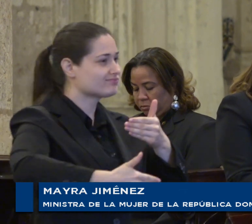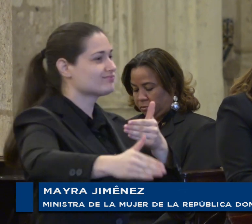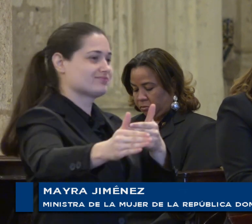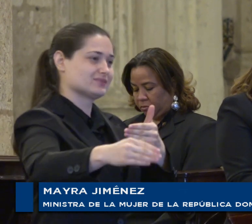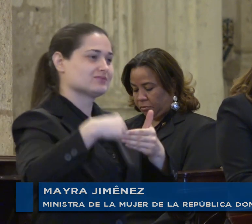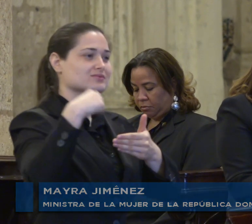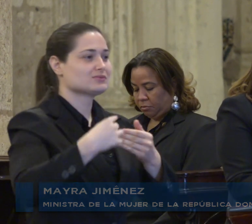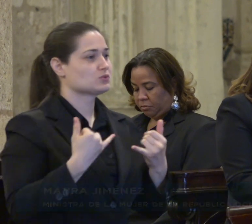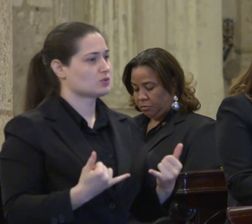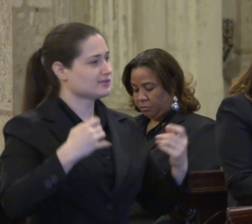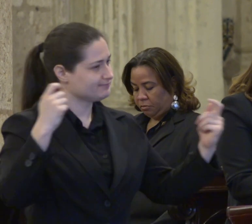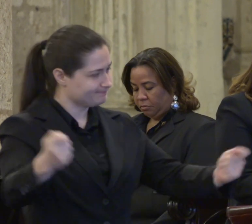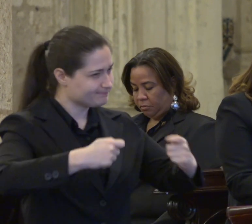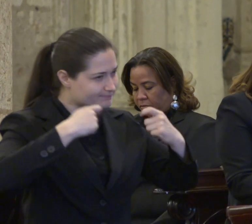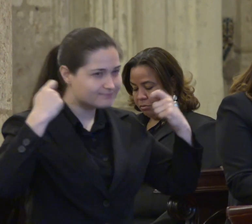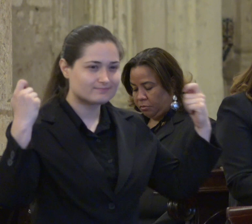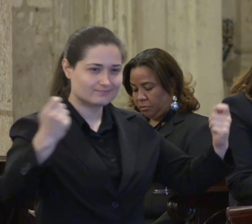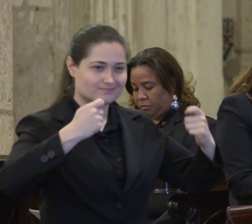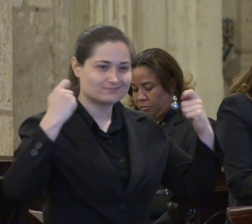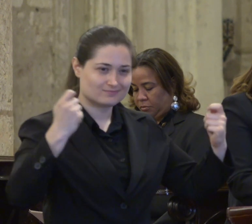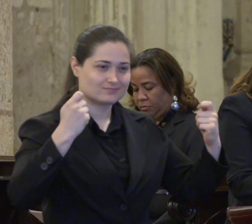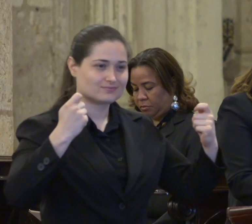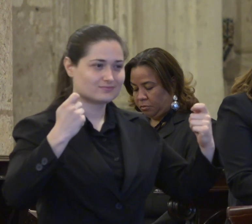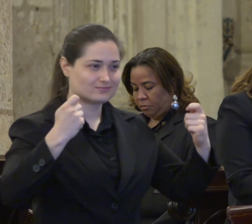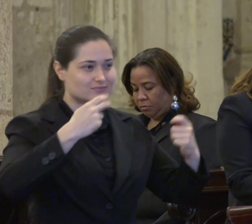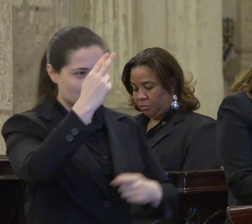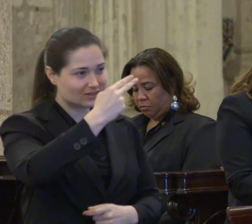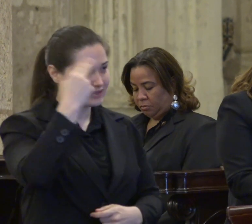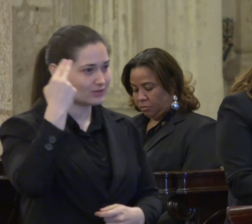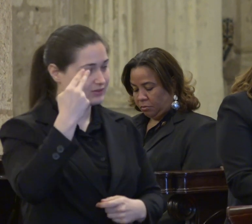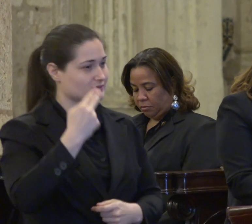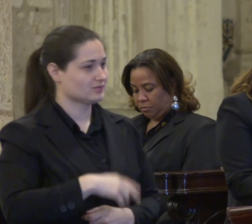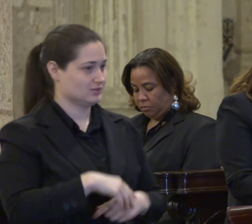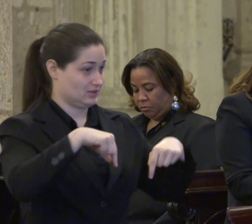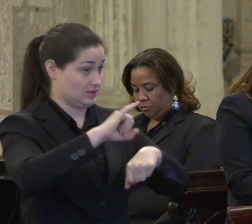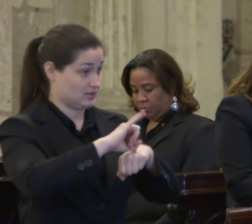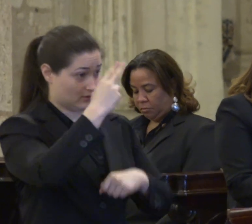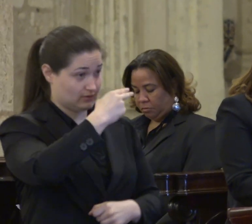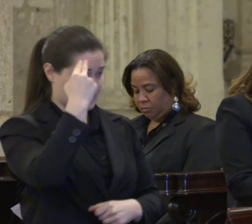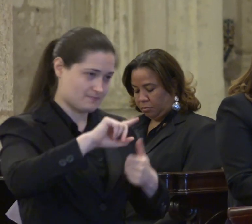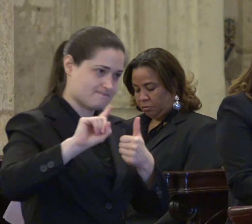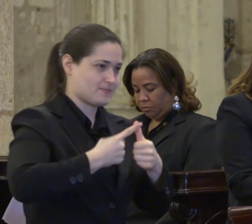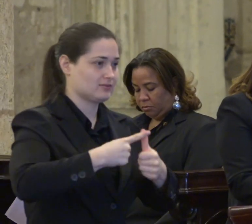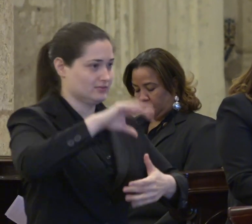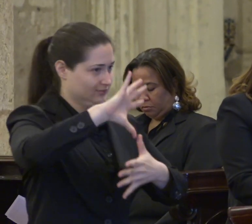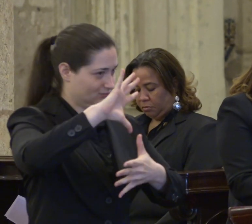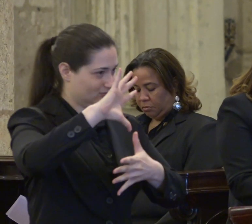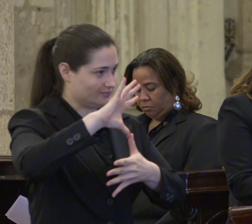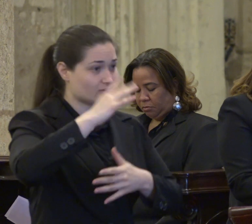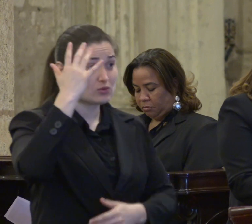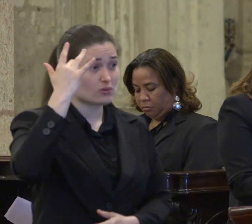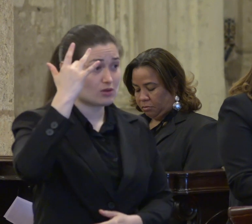y nada mejor que con una Eucaristía en la Catedral Primera de América porque las